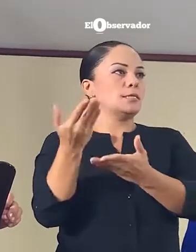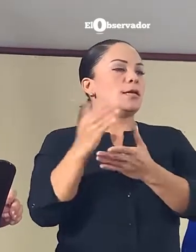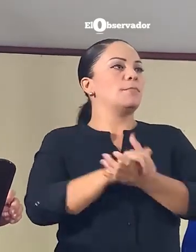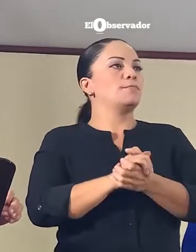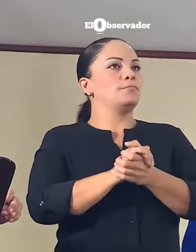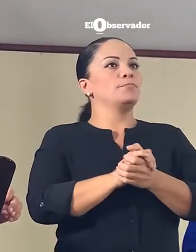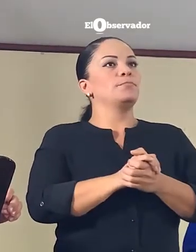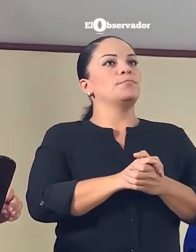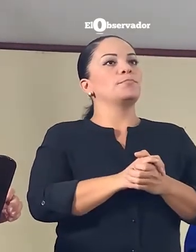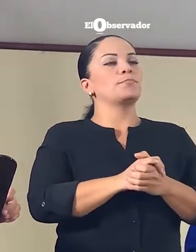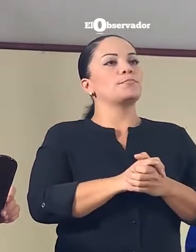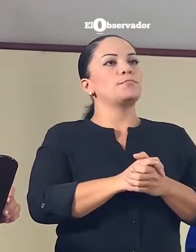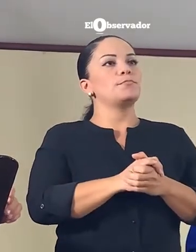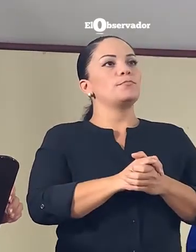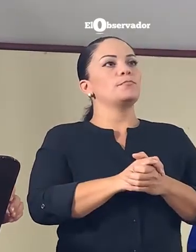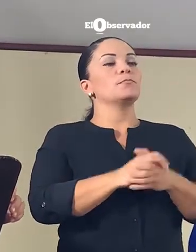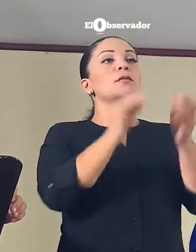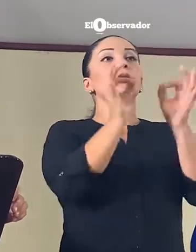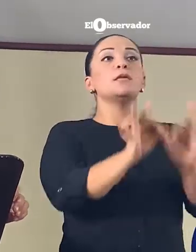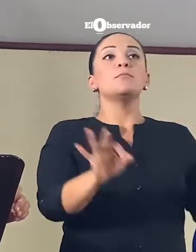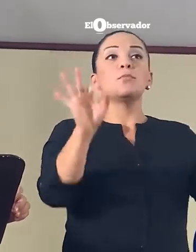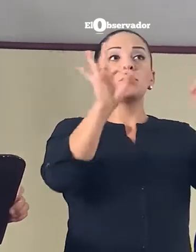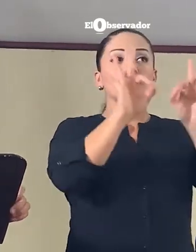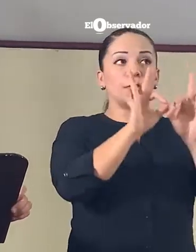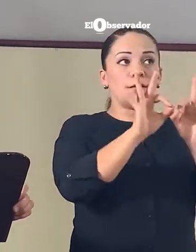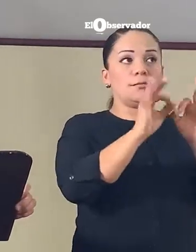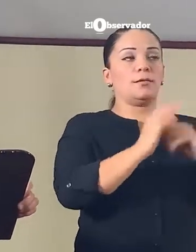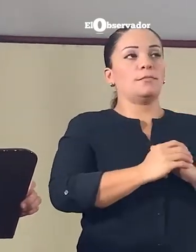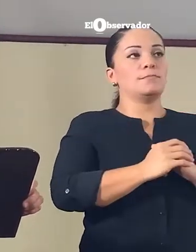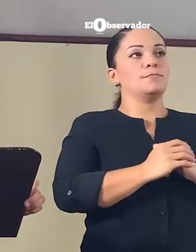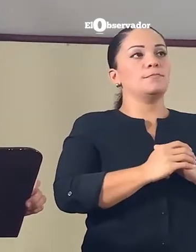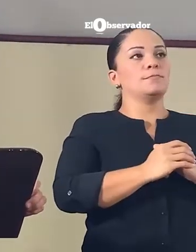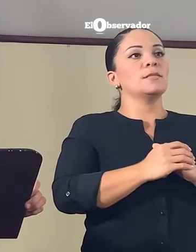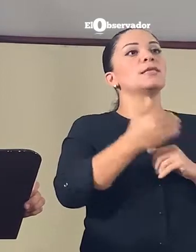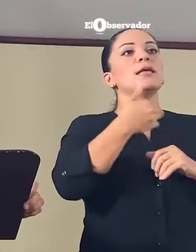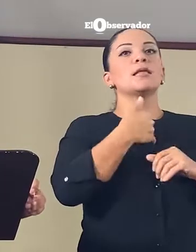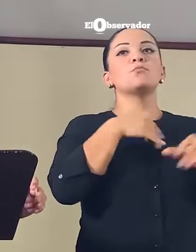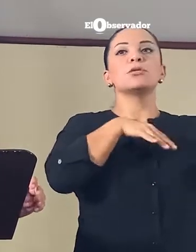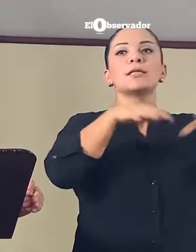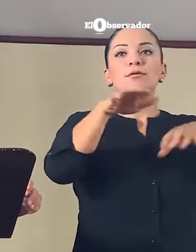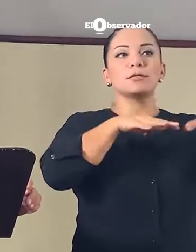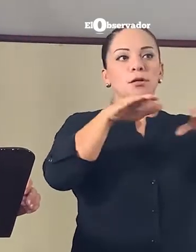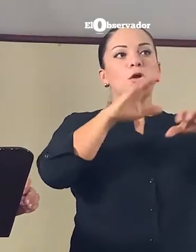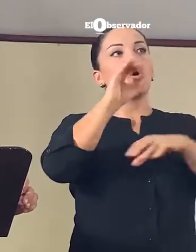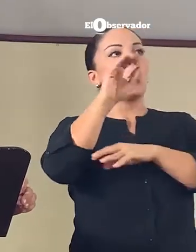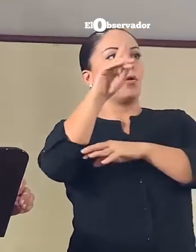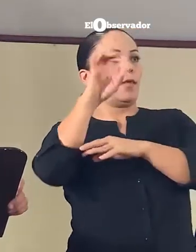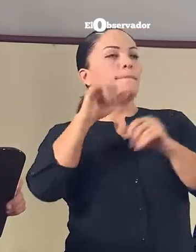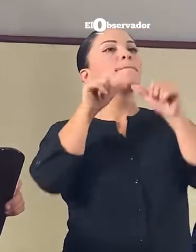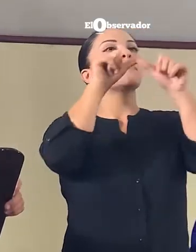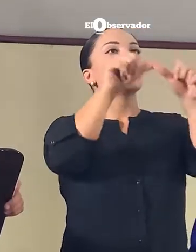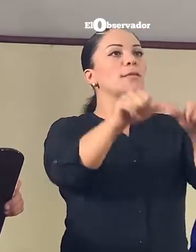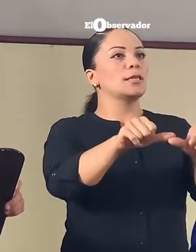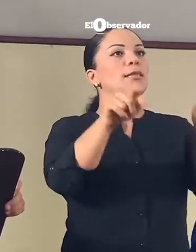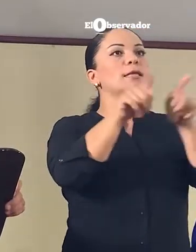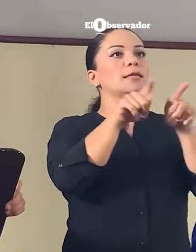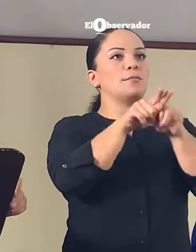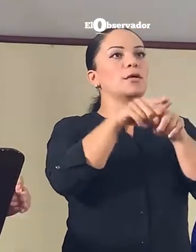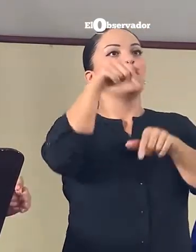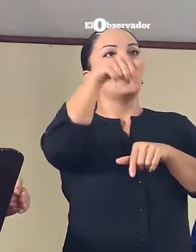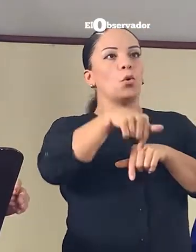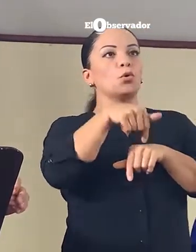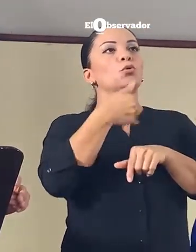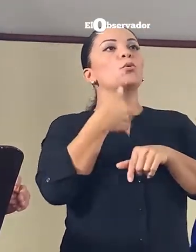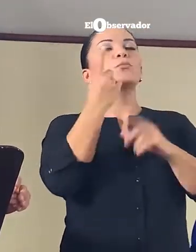seguido. Es muy importante también que tenemos una activación del COE permanente y también hoy